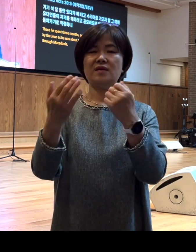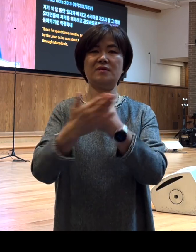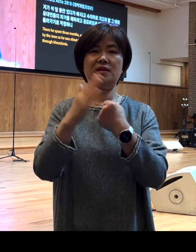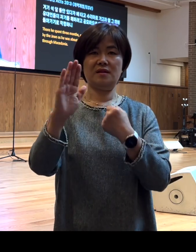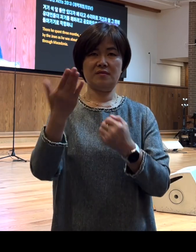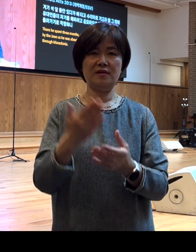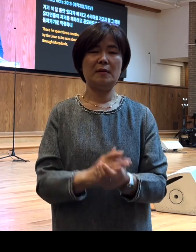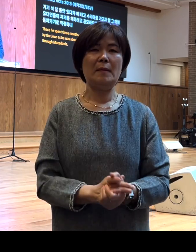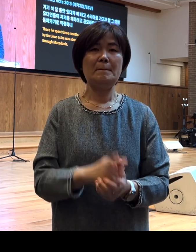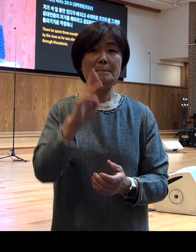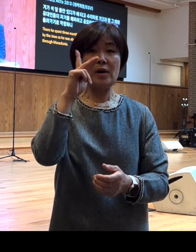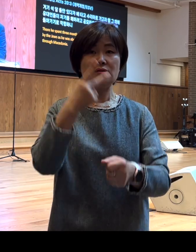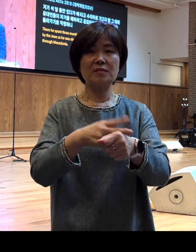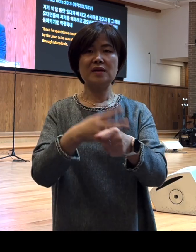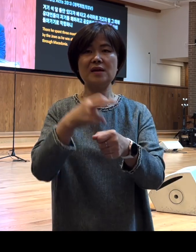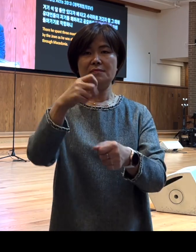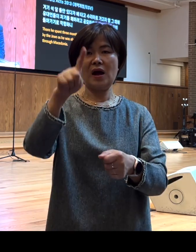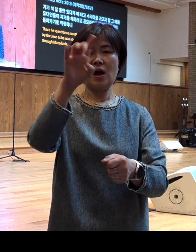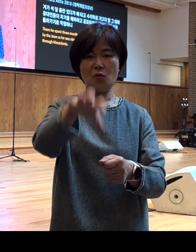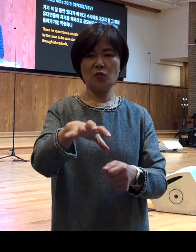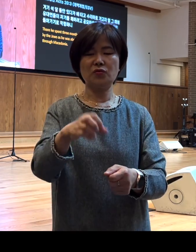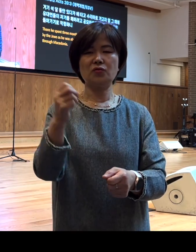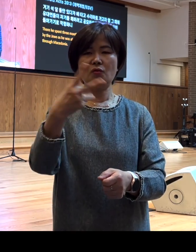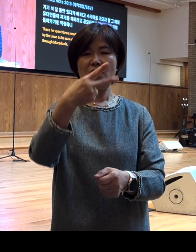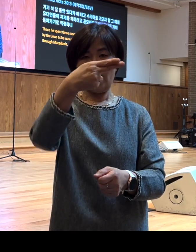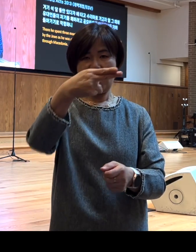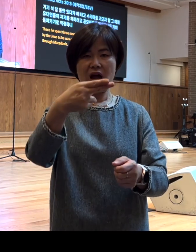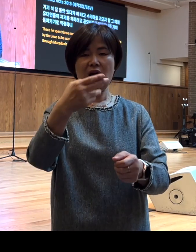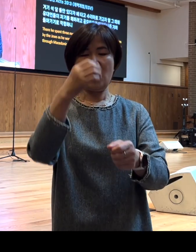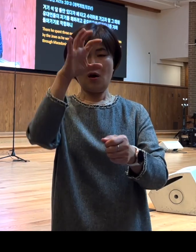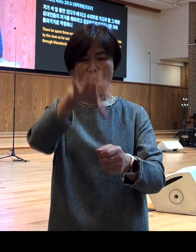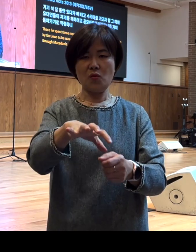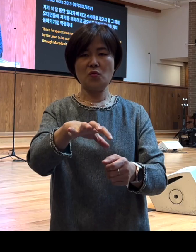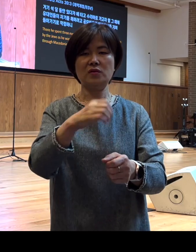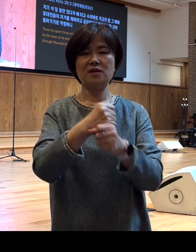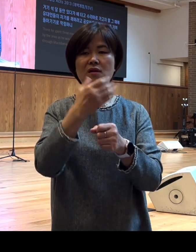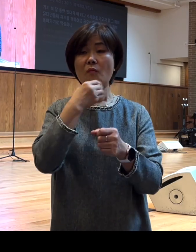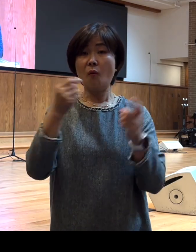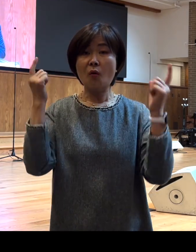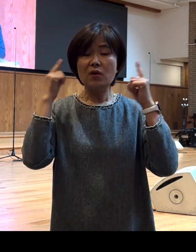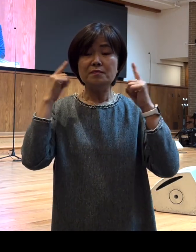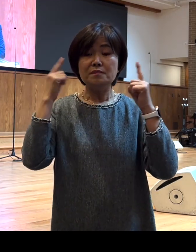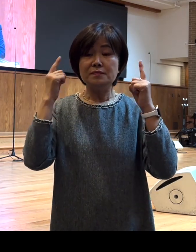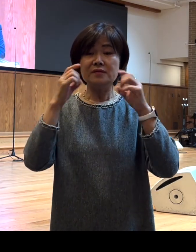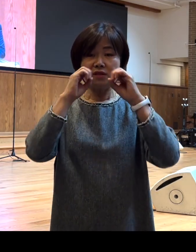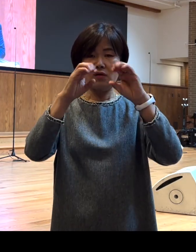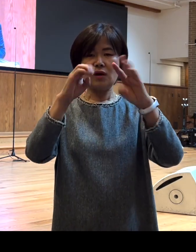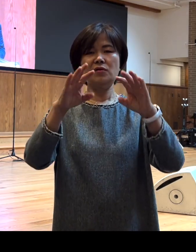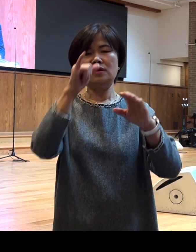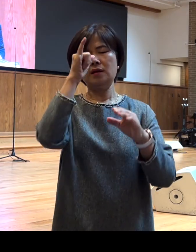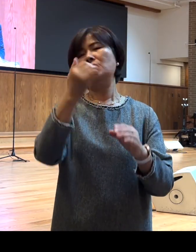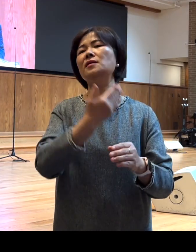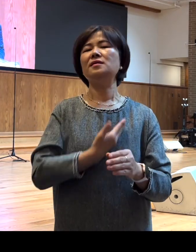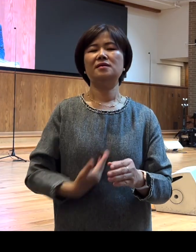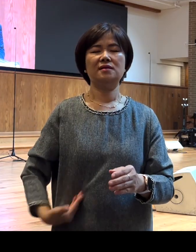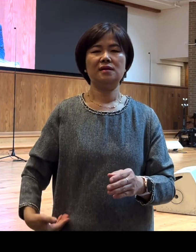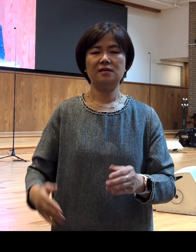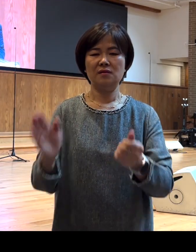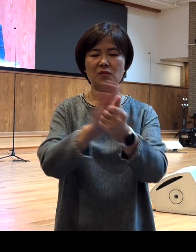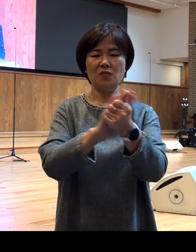마게도냐와 헬라 지방 즉 아가야 지방에서 복음을 전하다가 제자들을 위로하고